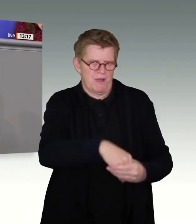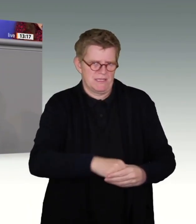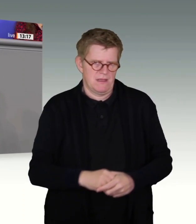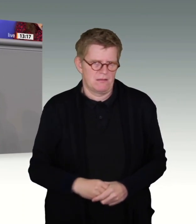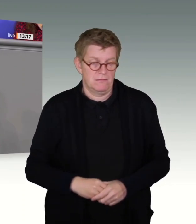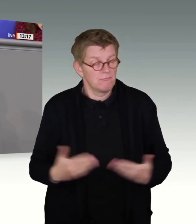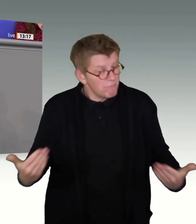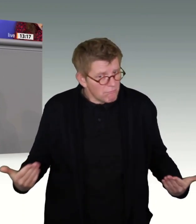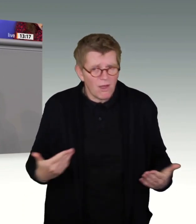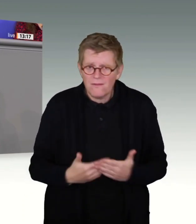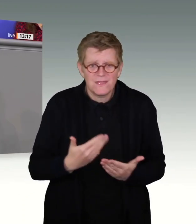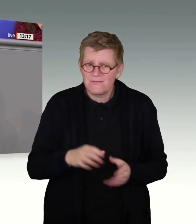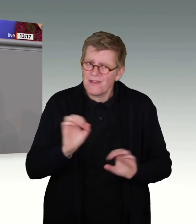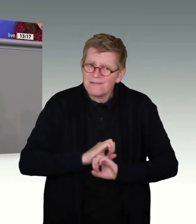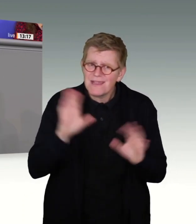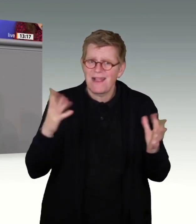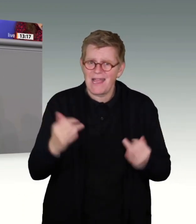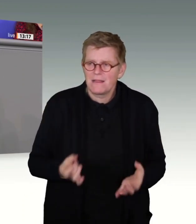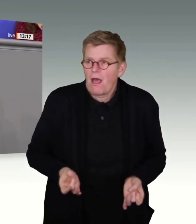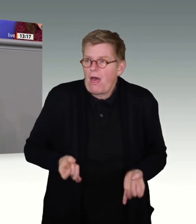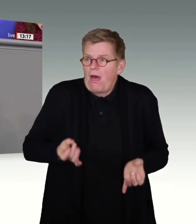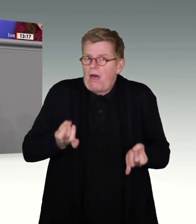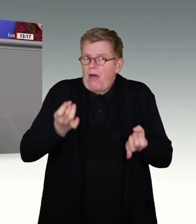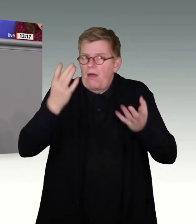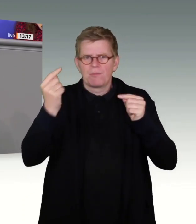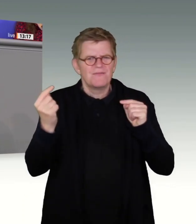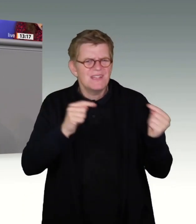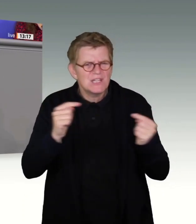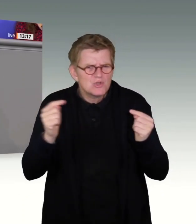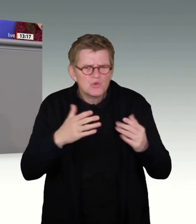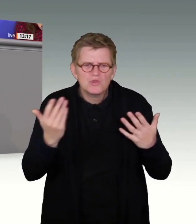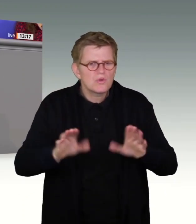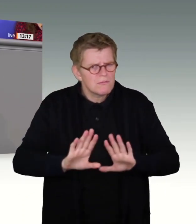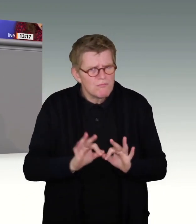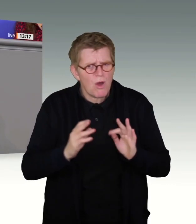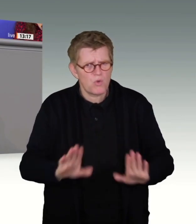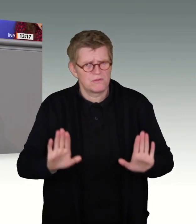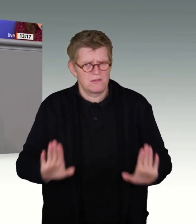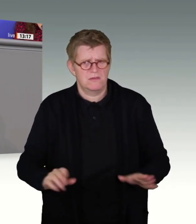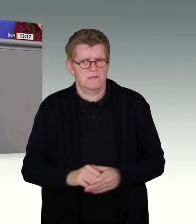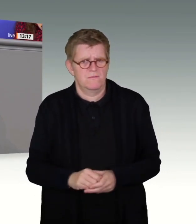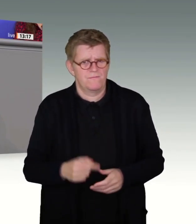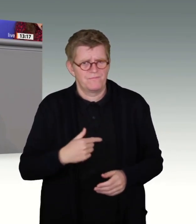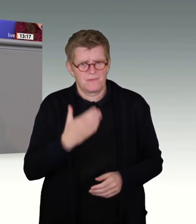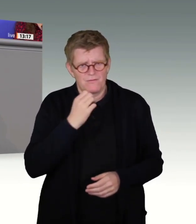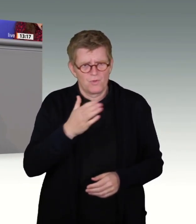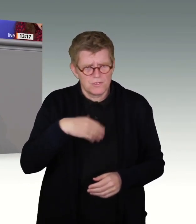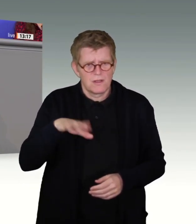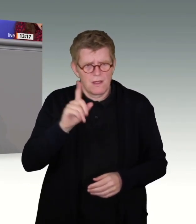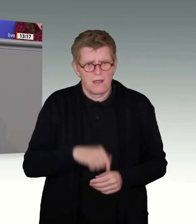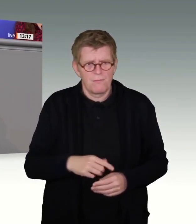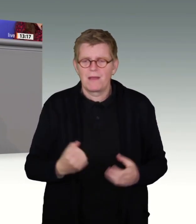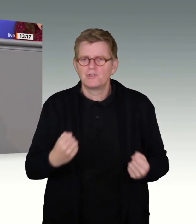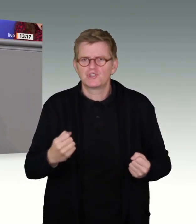aufgeregte Diskussion von Ihnen, da sage ich mal, da hätte ich mir mal einen Quick Freeze für Ihren Antrag